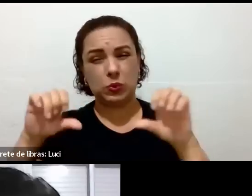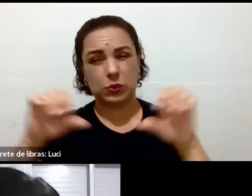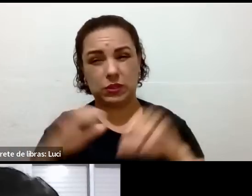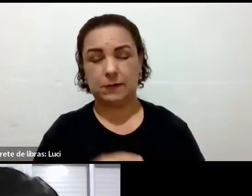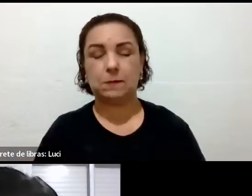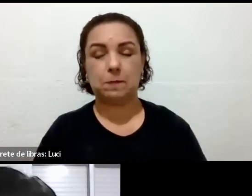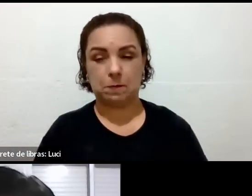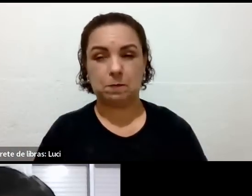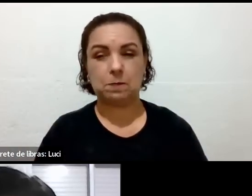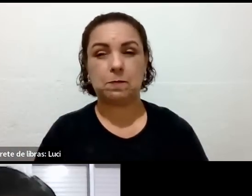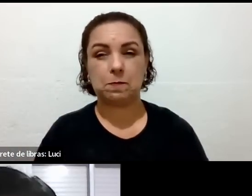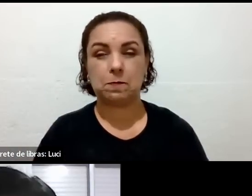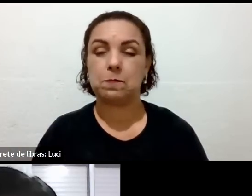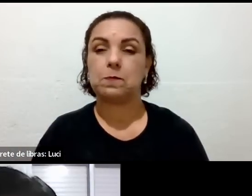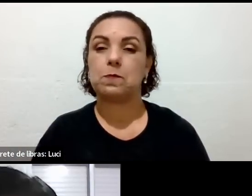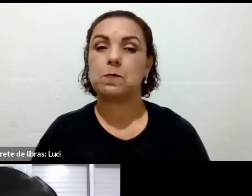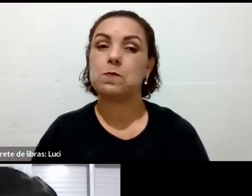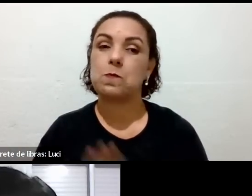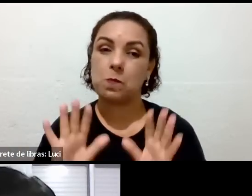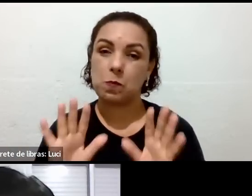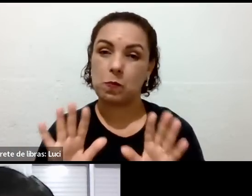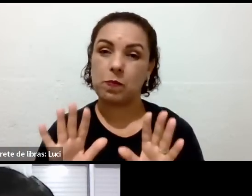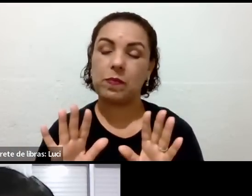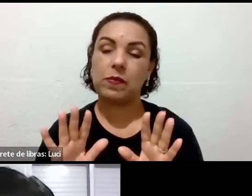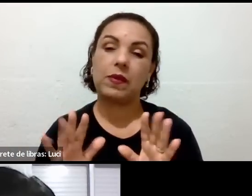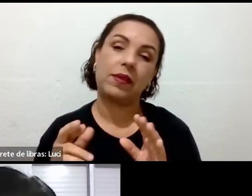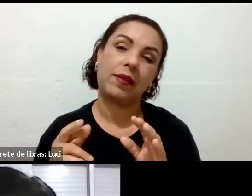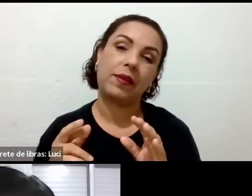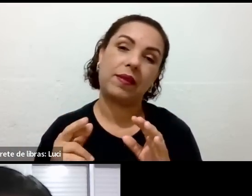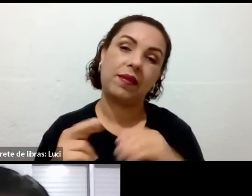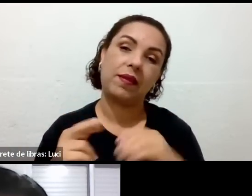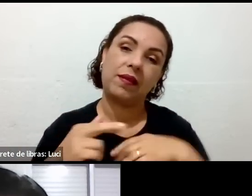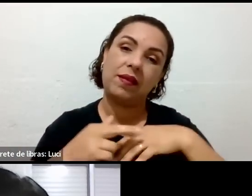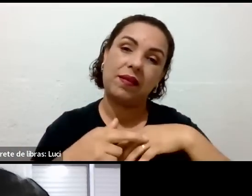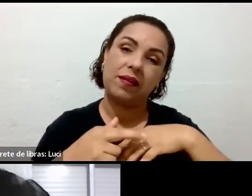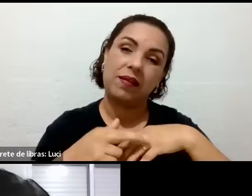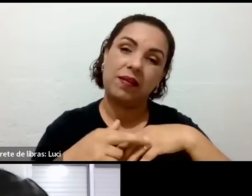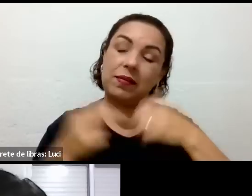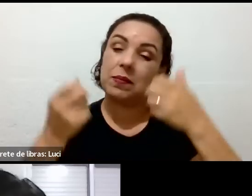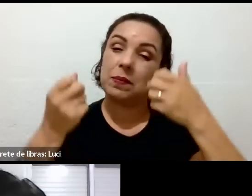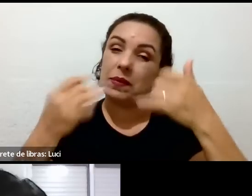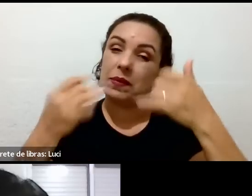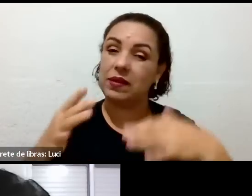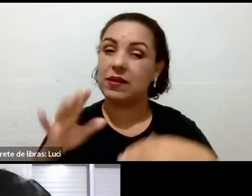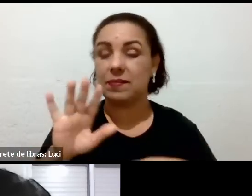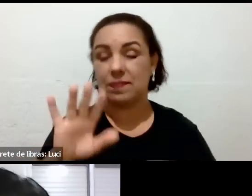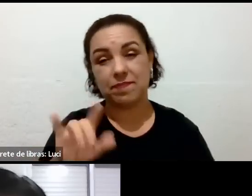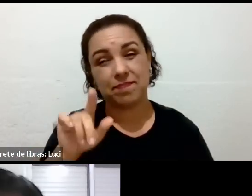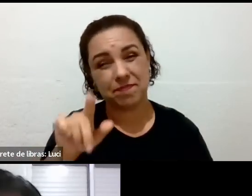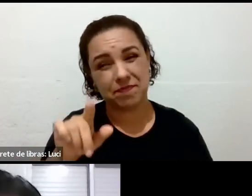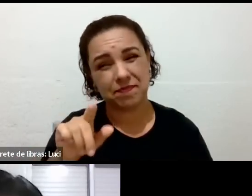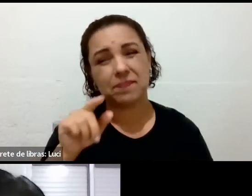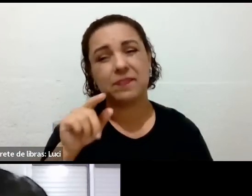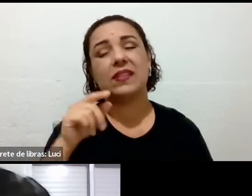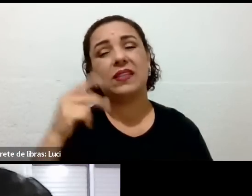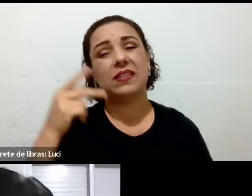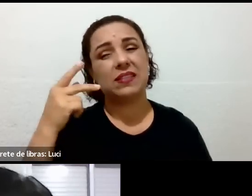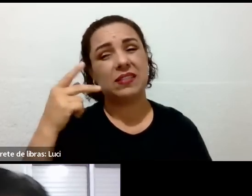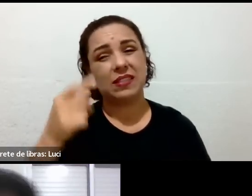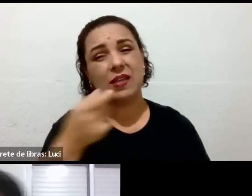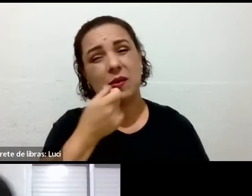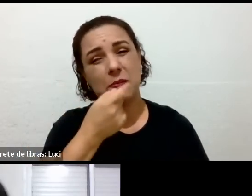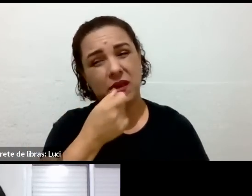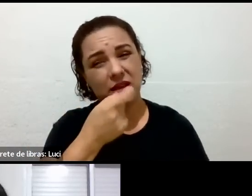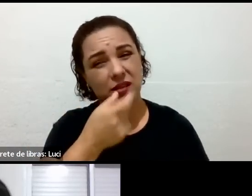olha, é a pior coisa, você pode fazer, é o que você está fazendo. Estou sendo sincera com você, viu? Se você